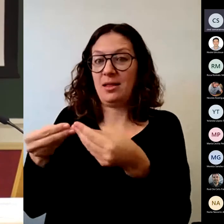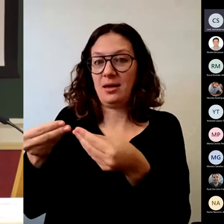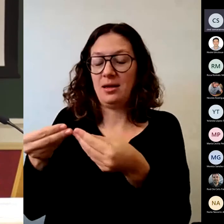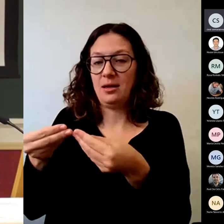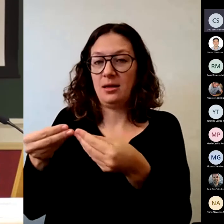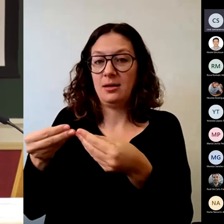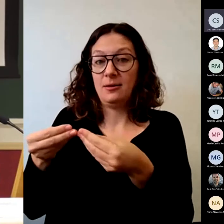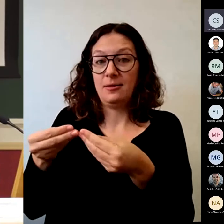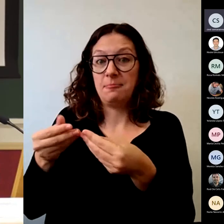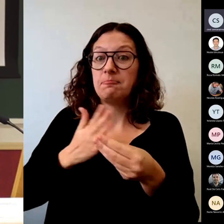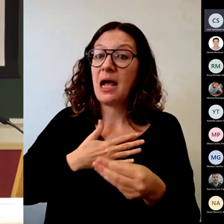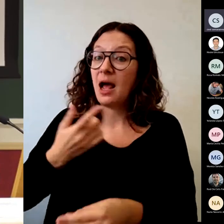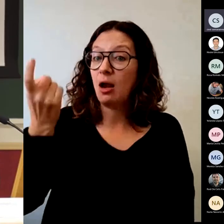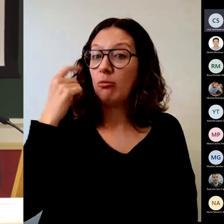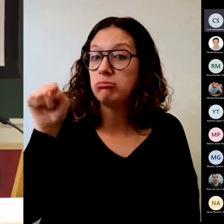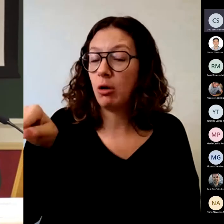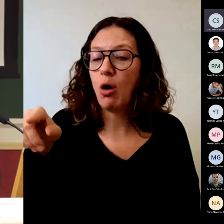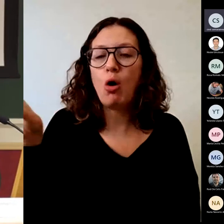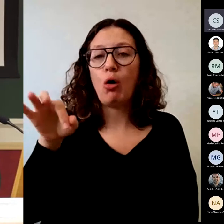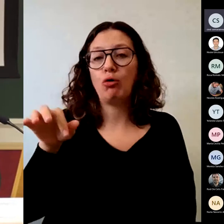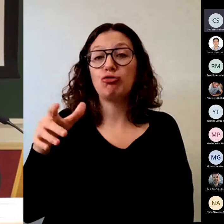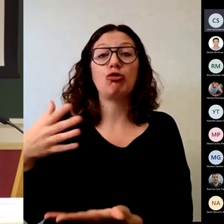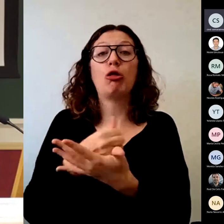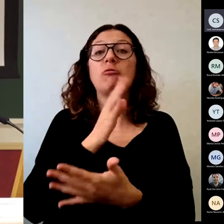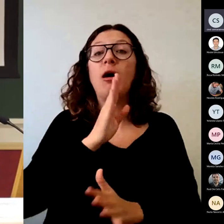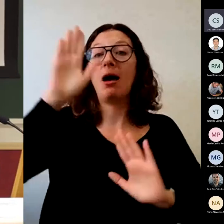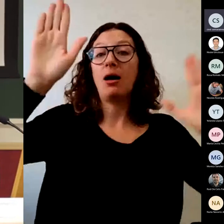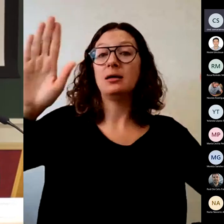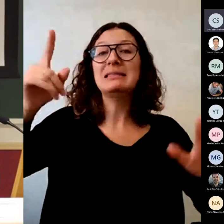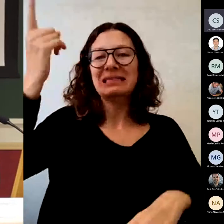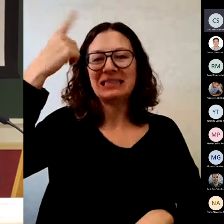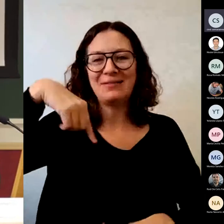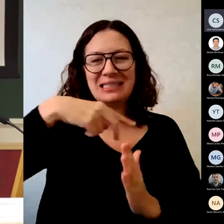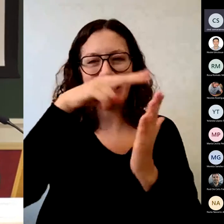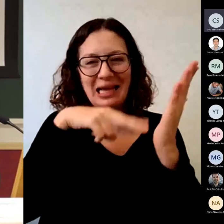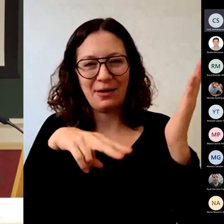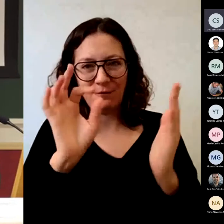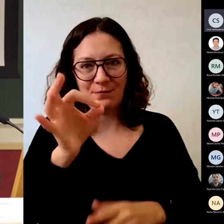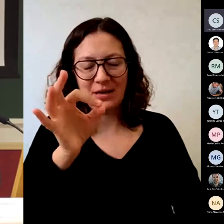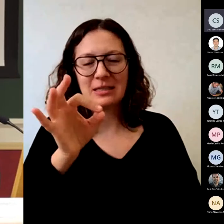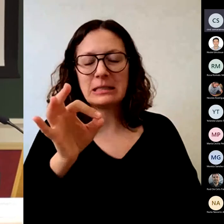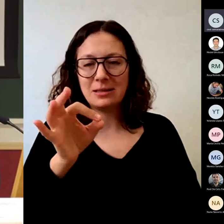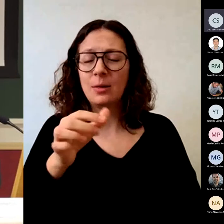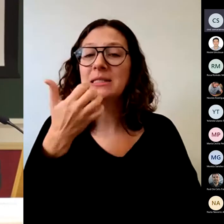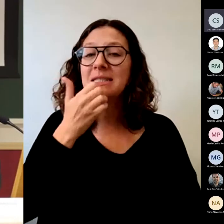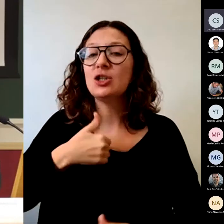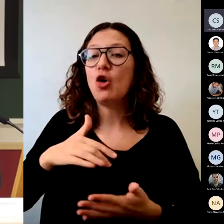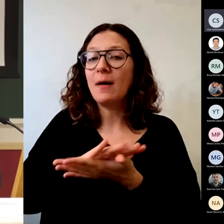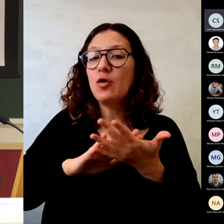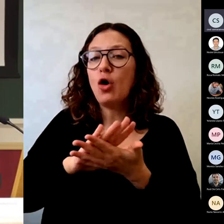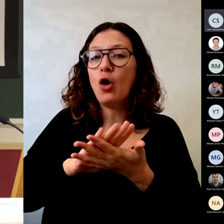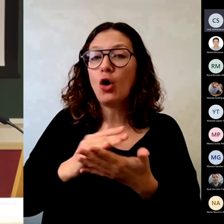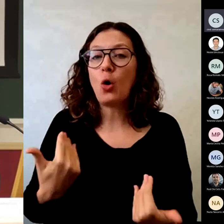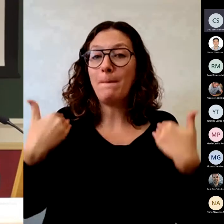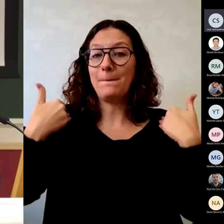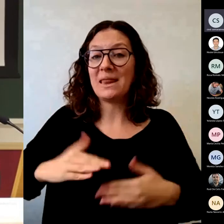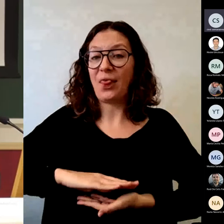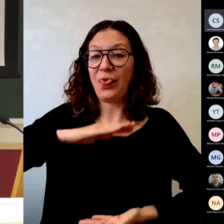leer. Pero cuando hablamos de competencias es algo diferente. Y yo al principio,